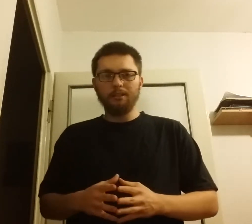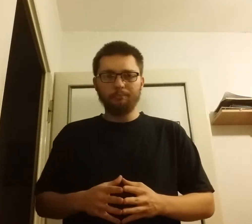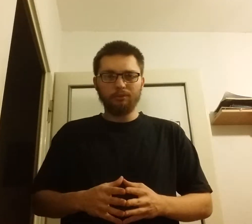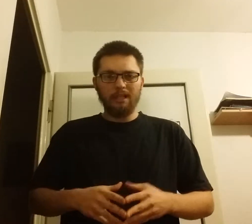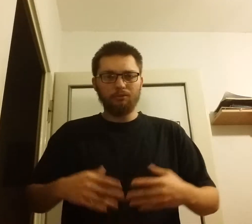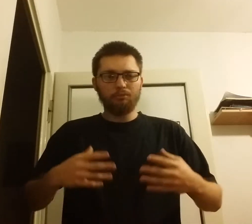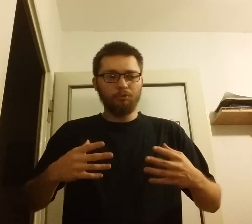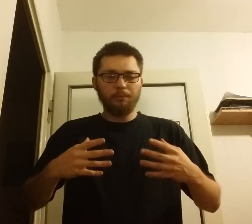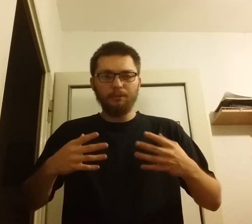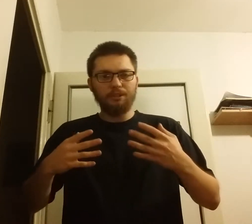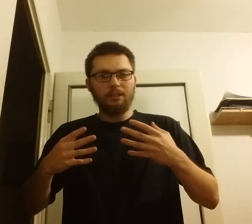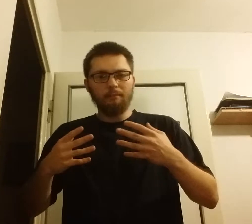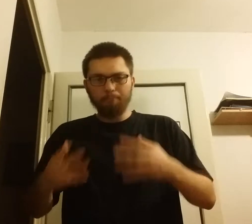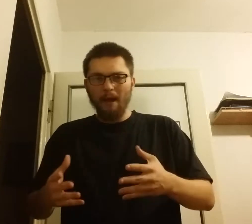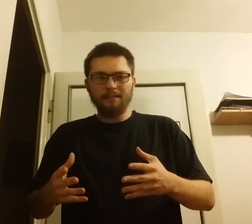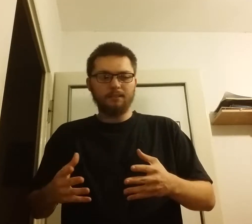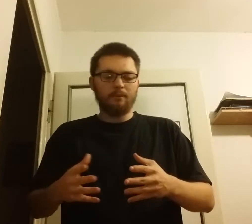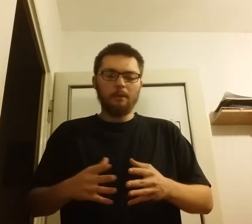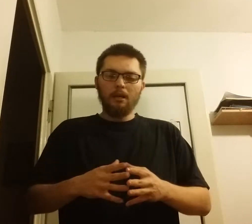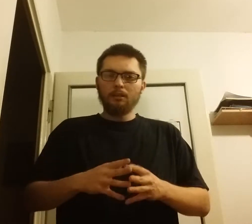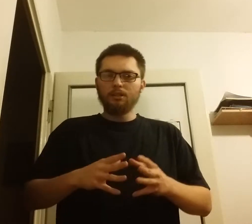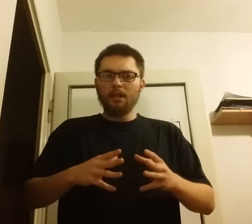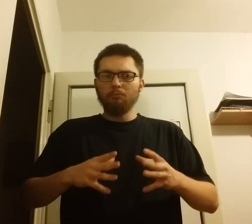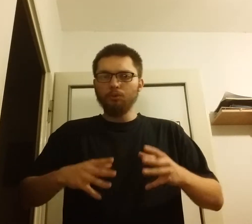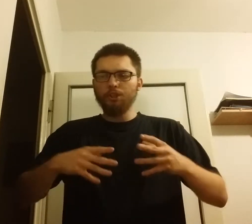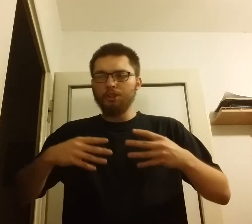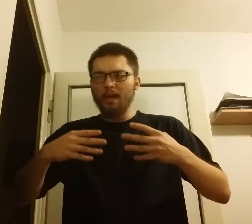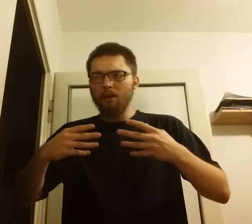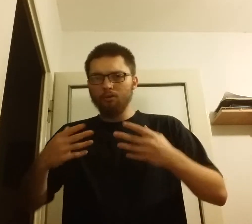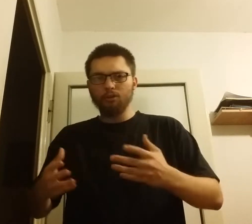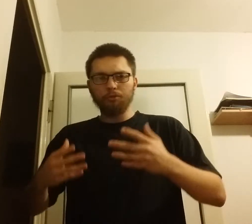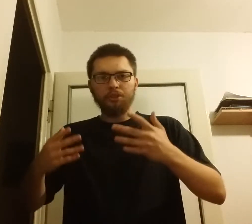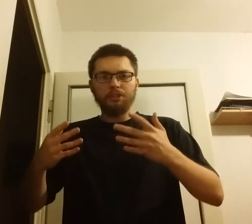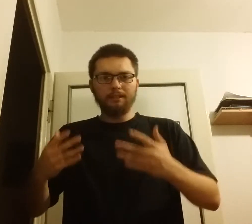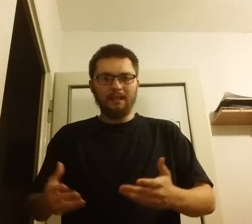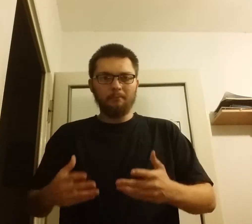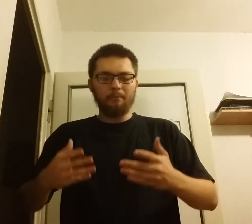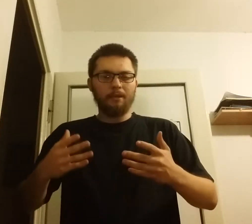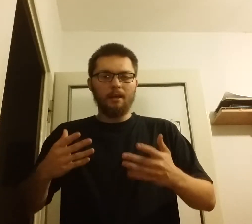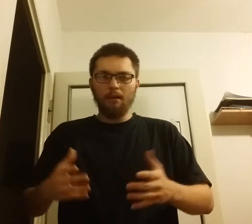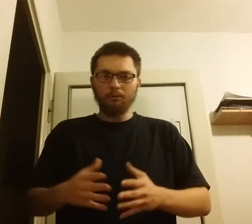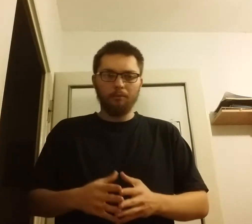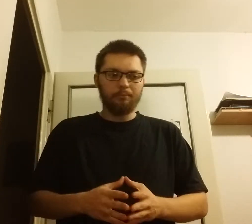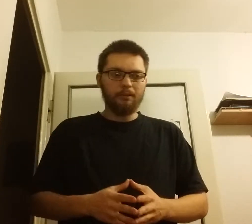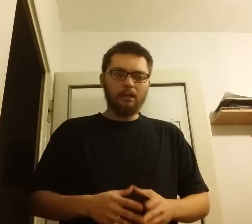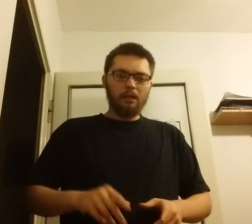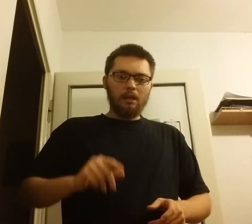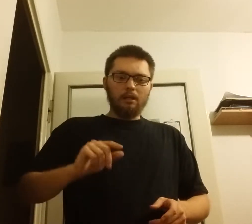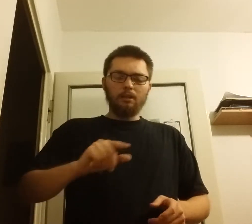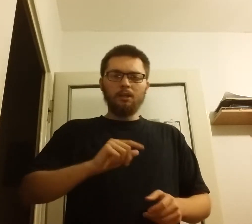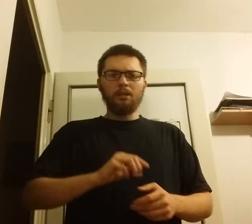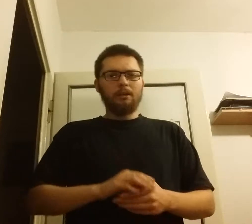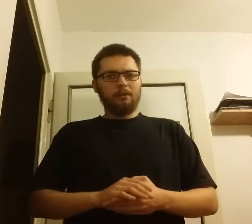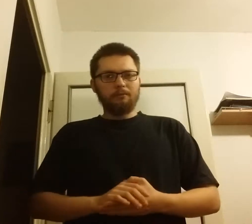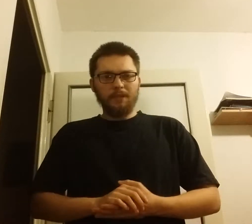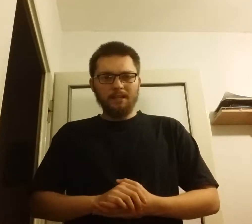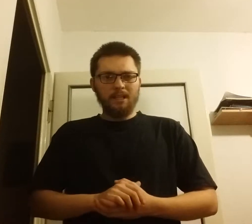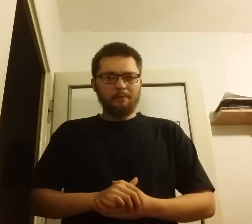niepodległość, musi być państwem, że musi się odrodzić na mapie Europy. I w jednym